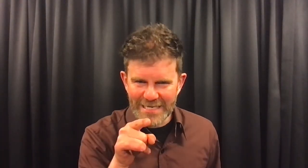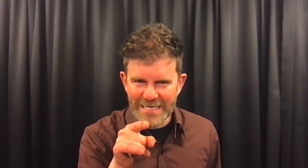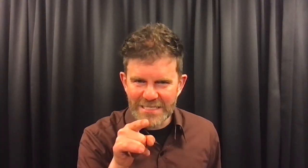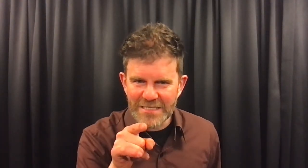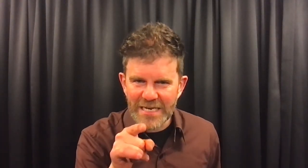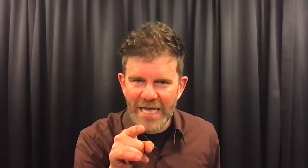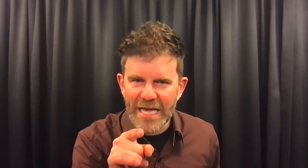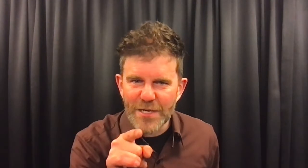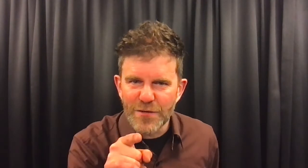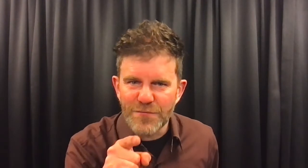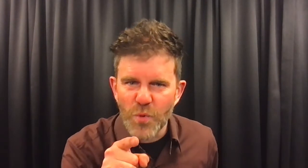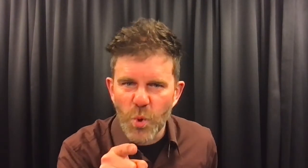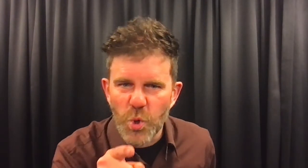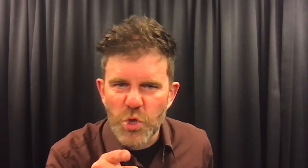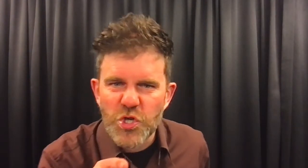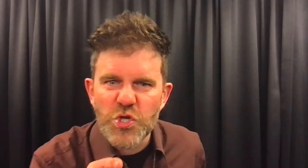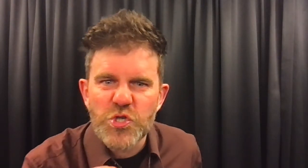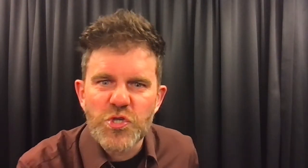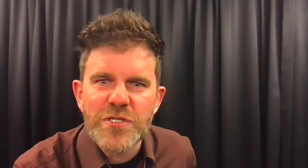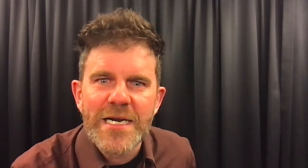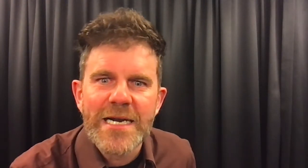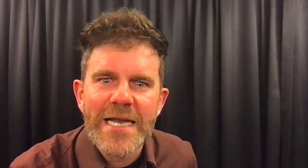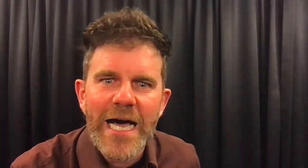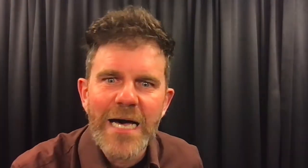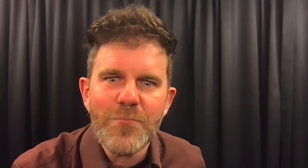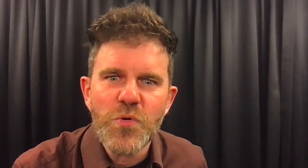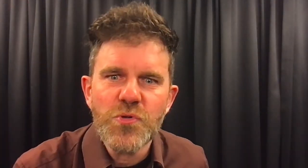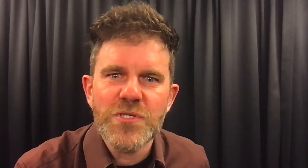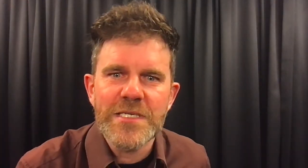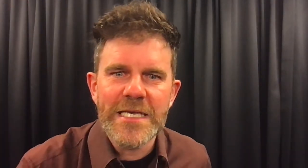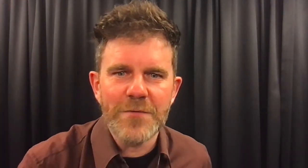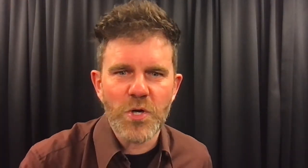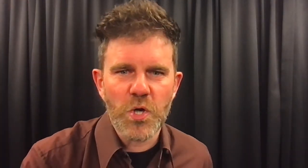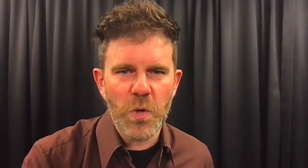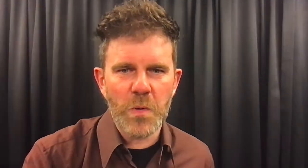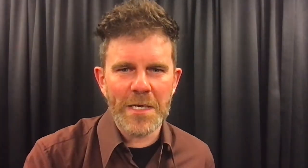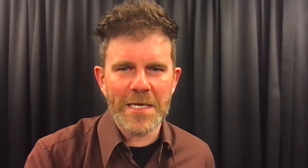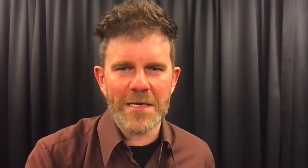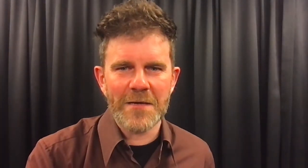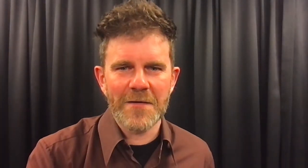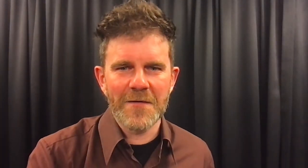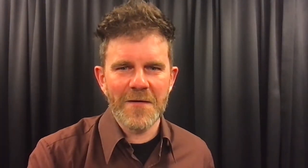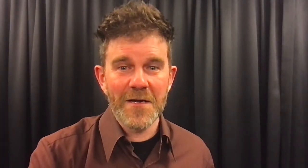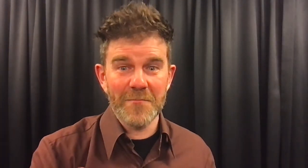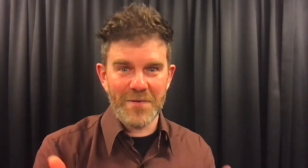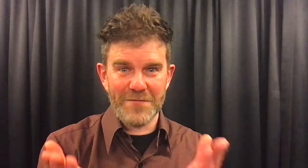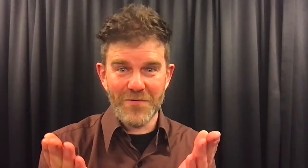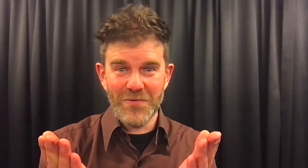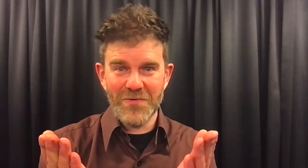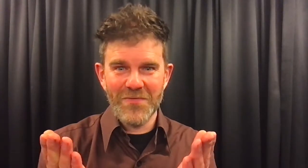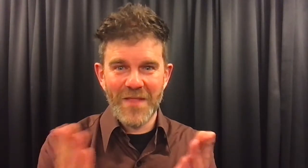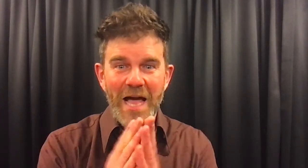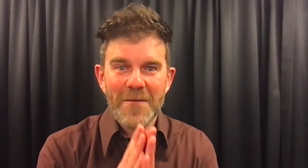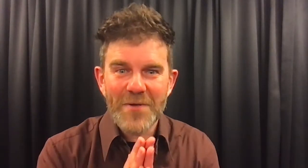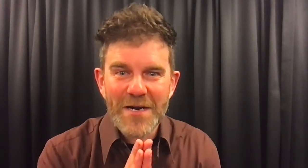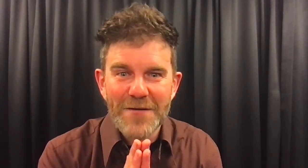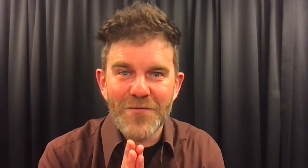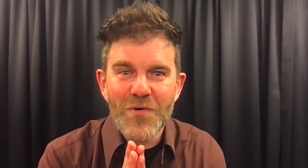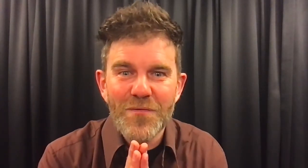is het kleine vogeltje zonder naam onze nieuwe koning. Bravo. Bravo voor